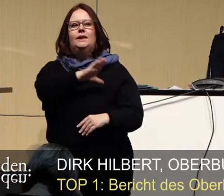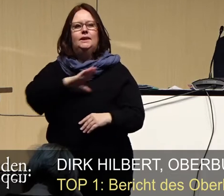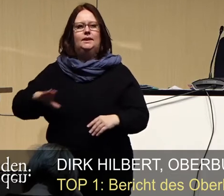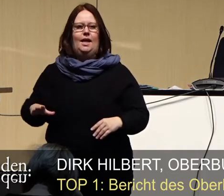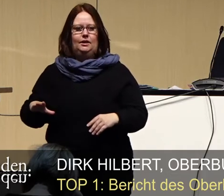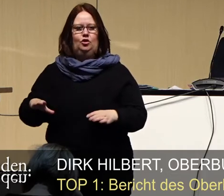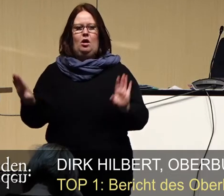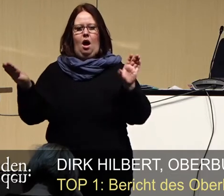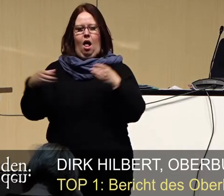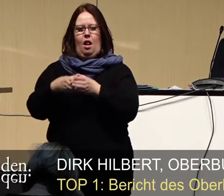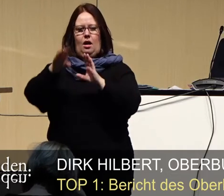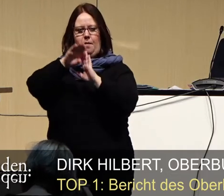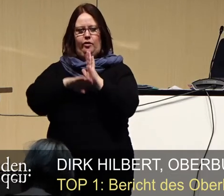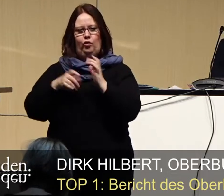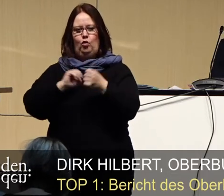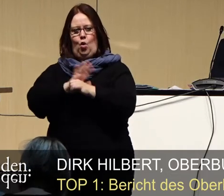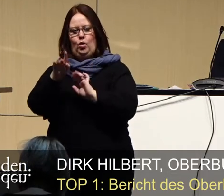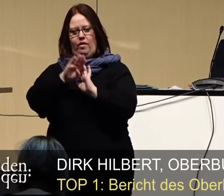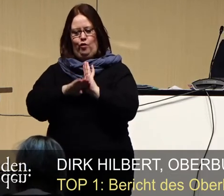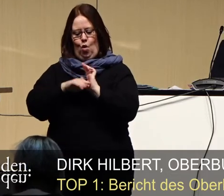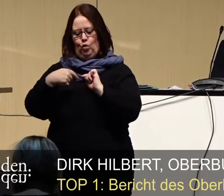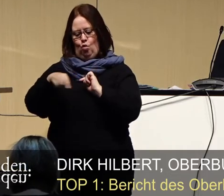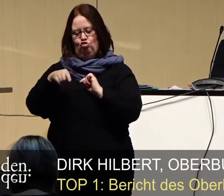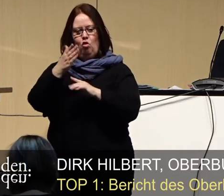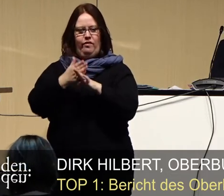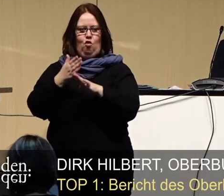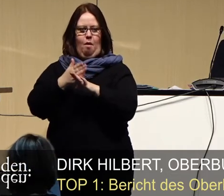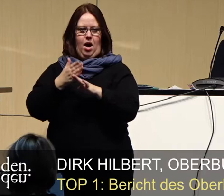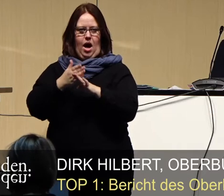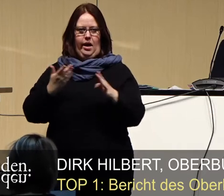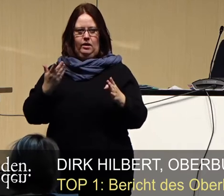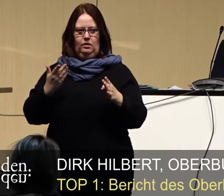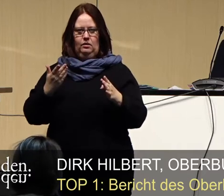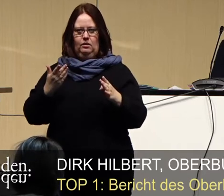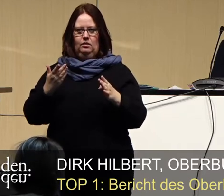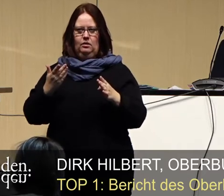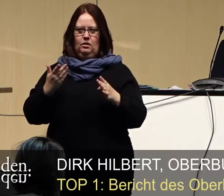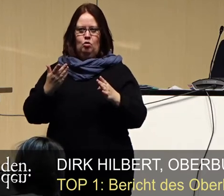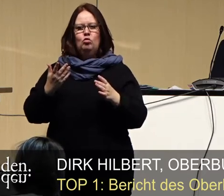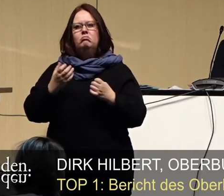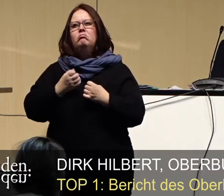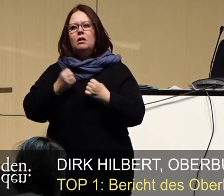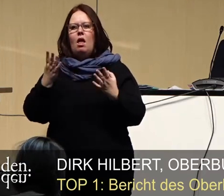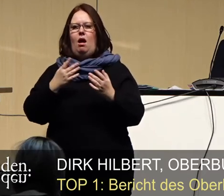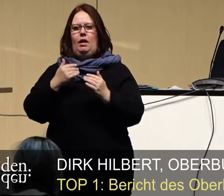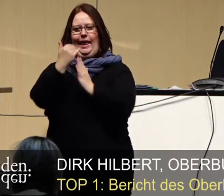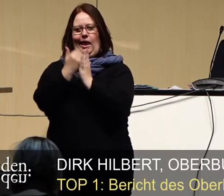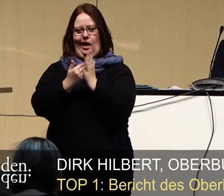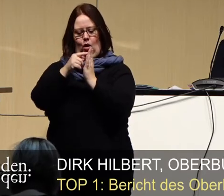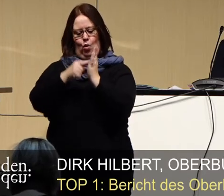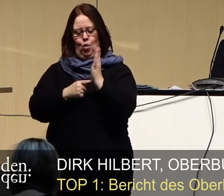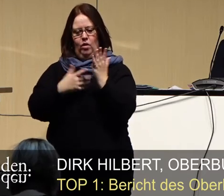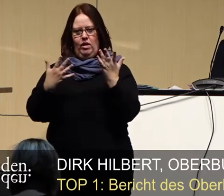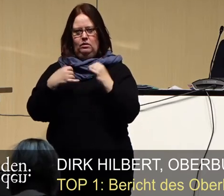Allgemeinverfügung oder Corona-Verordnung ist in Vorbereitung und es sieht klare, nachvollziehbare Maßnahmen